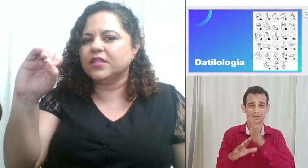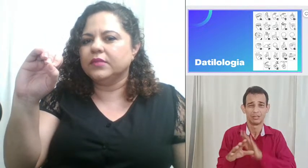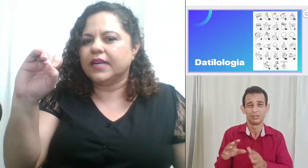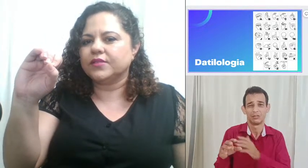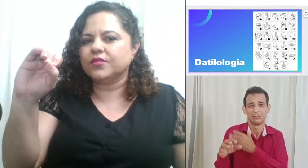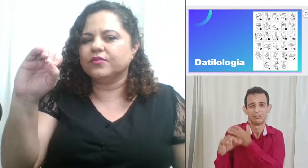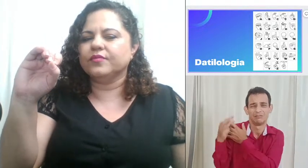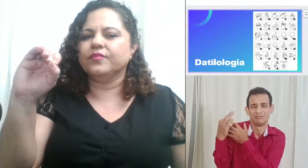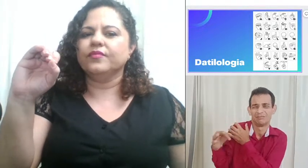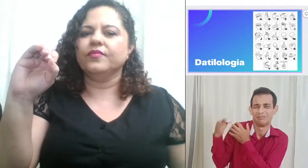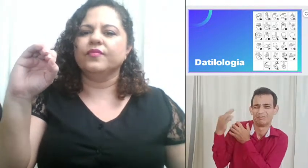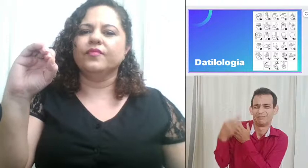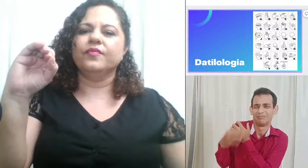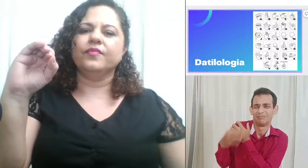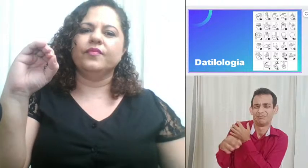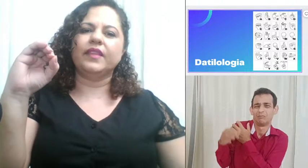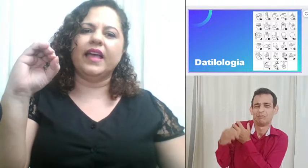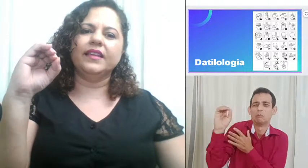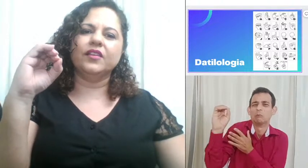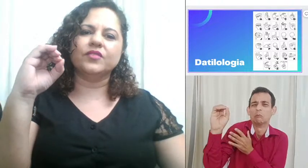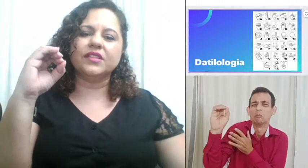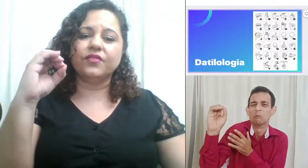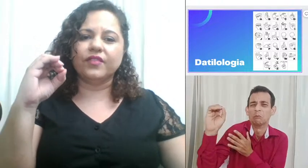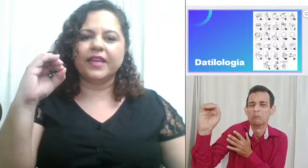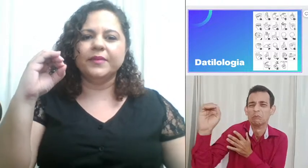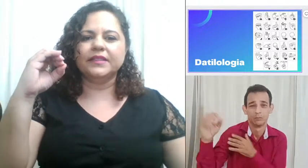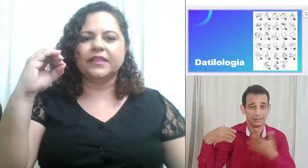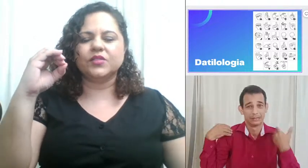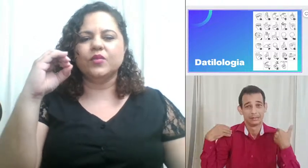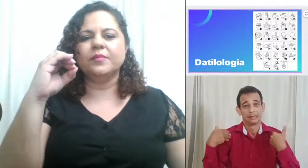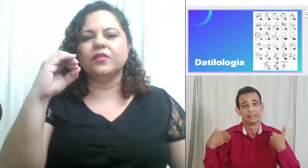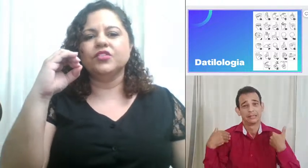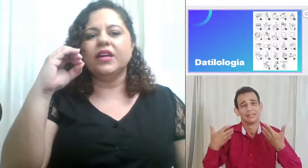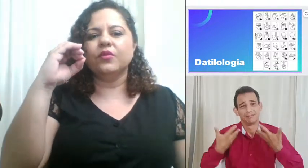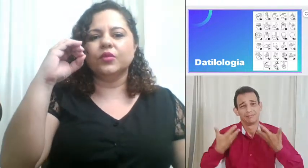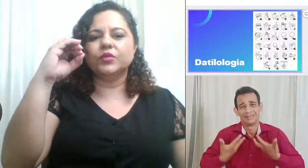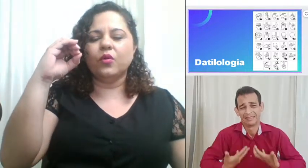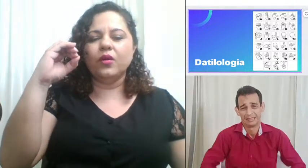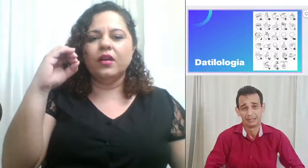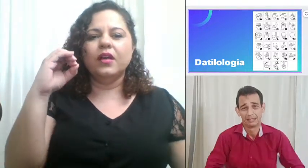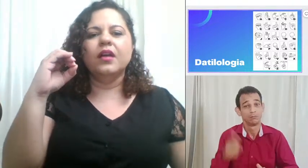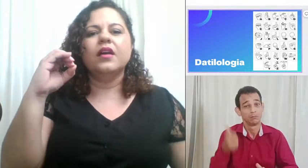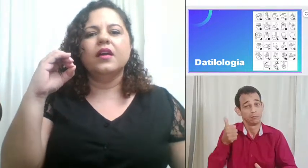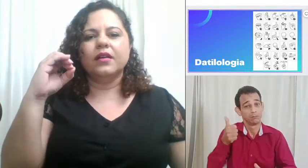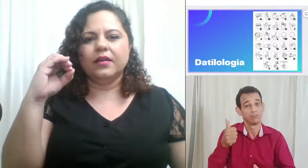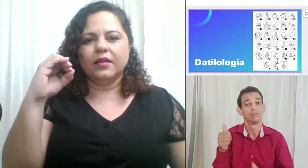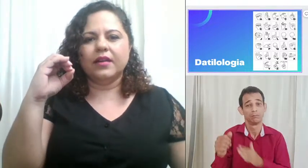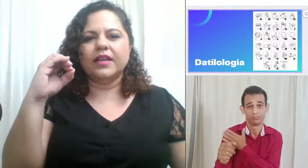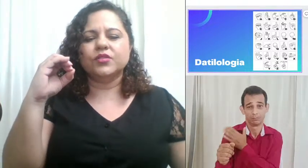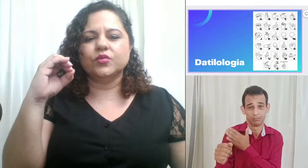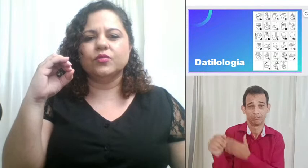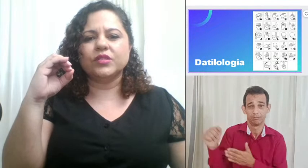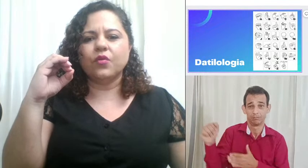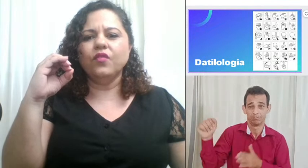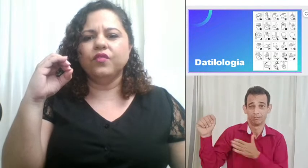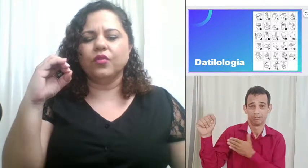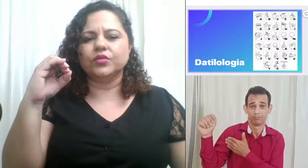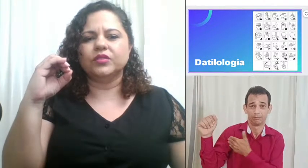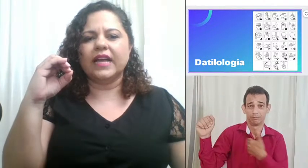seu braço tá então você vai manter a sua mão de acordo com o seu conforto tá